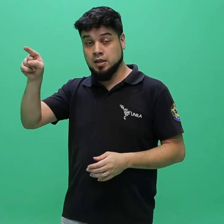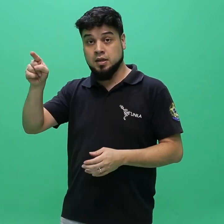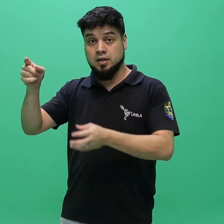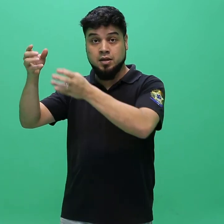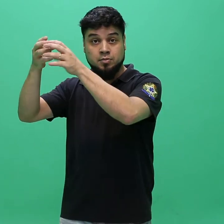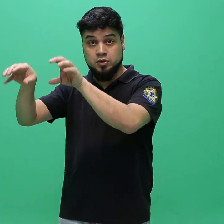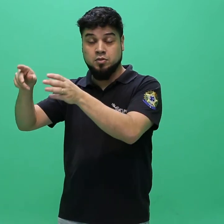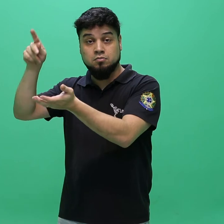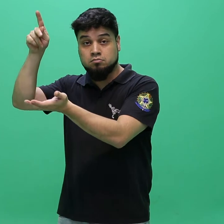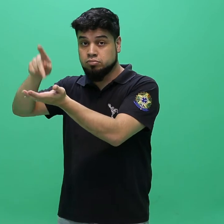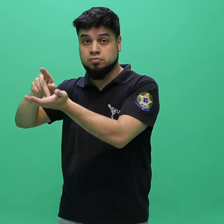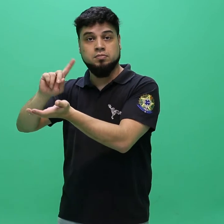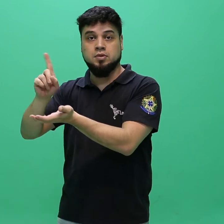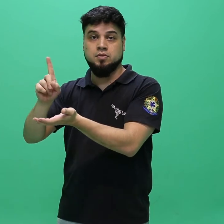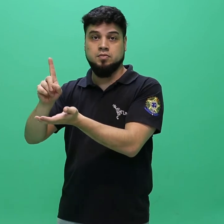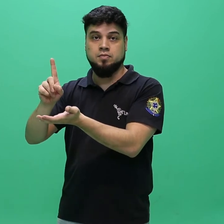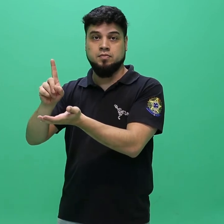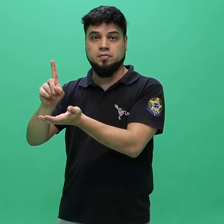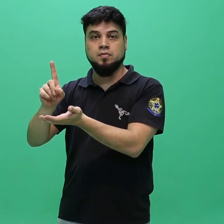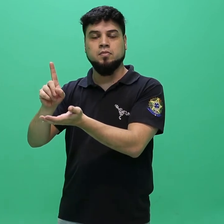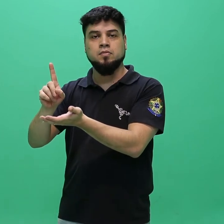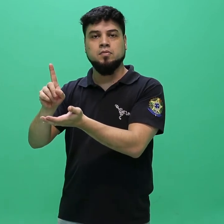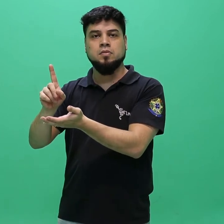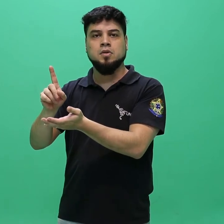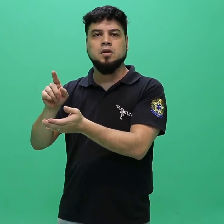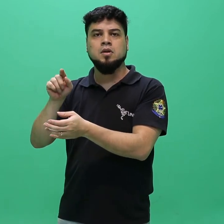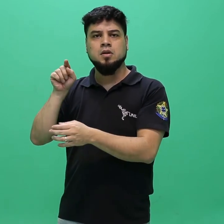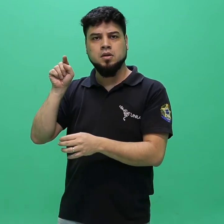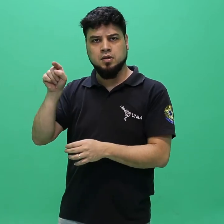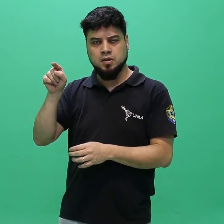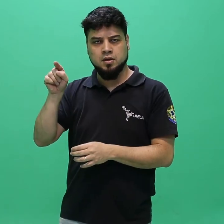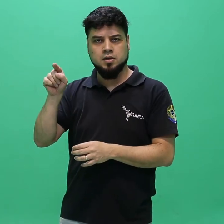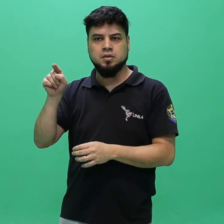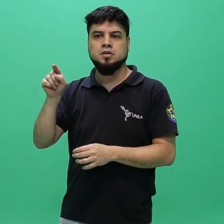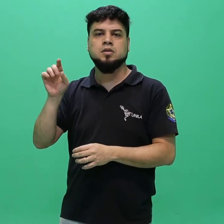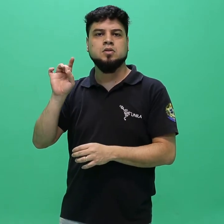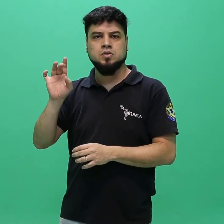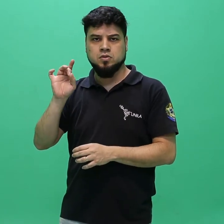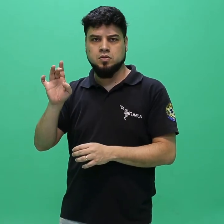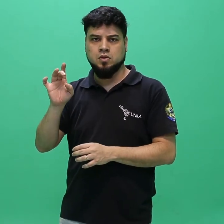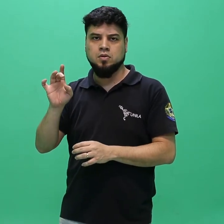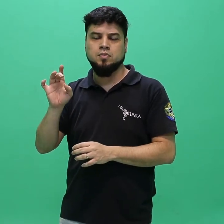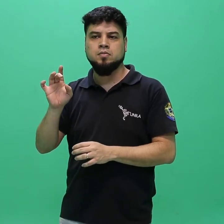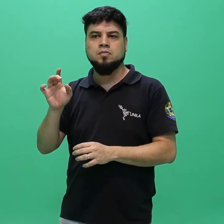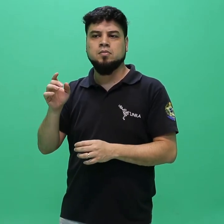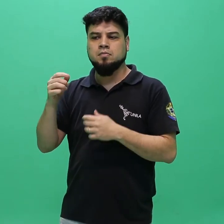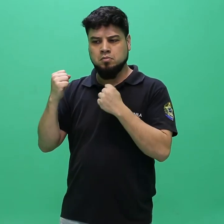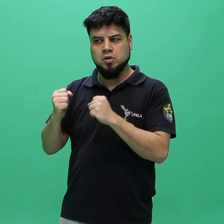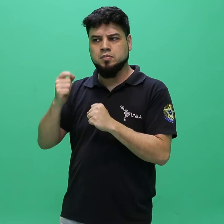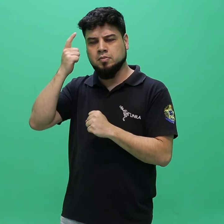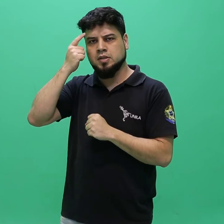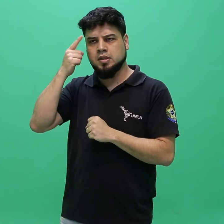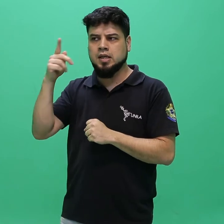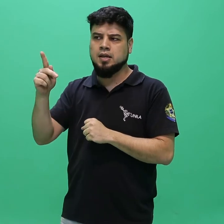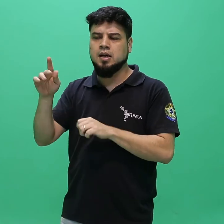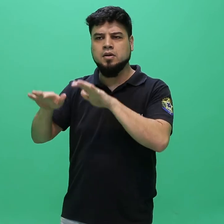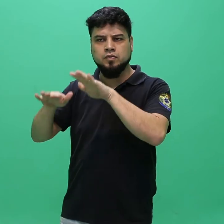ainda que a reprovação não seja definitiva. Exemplo, primeira mesa, segunda mesa, primeira tentativa,